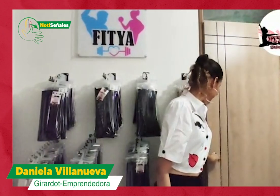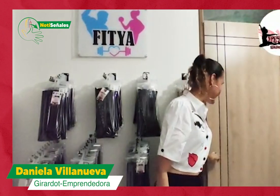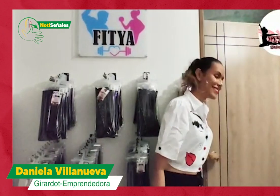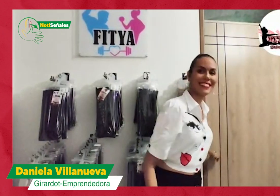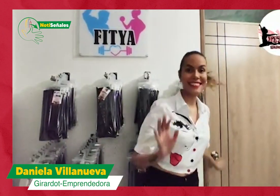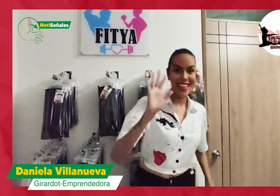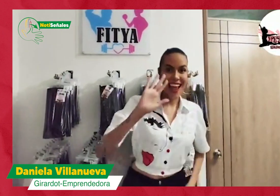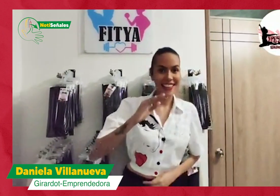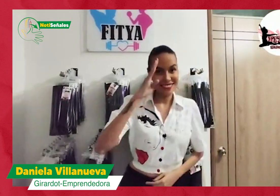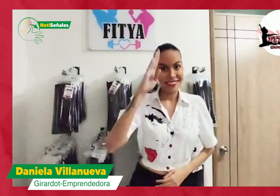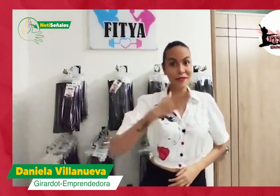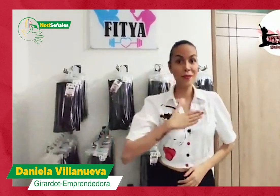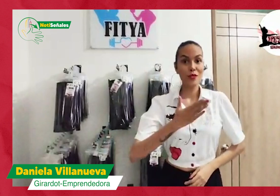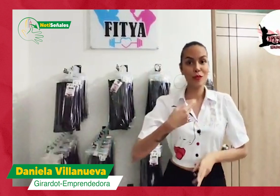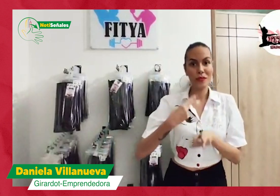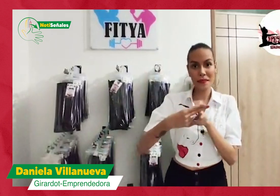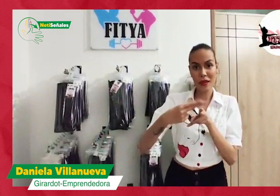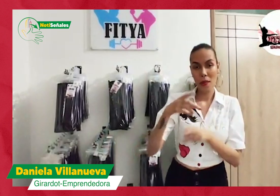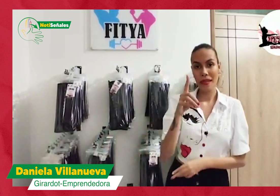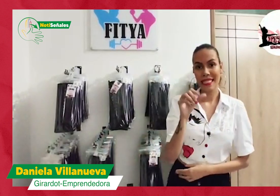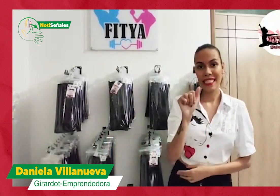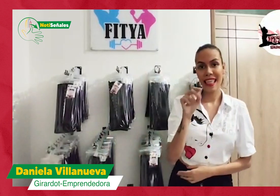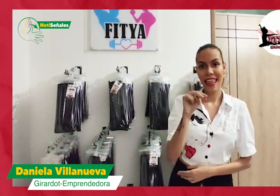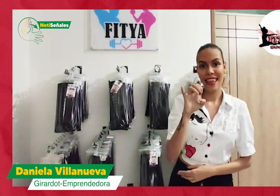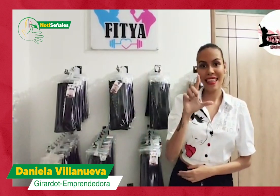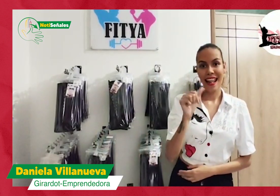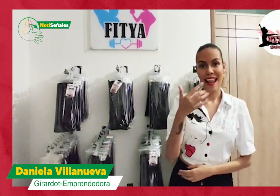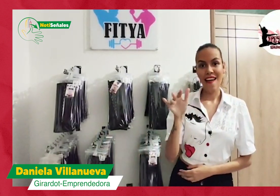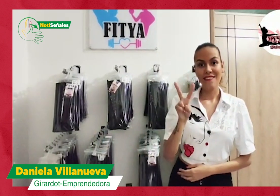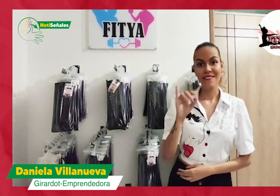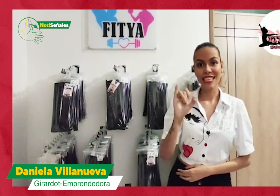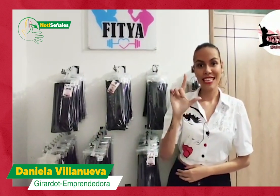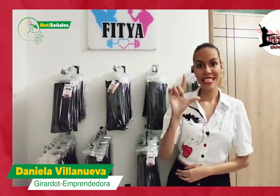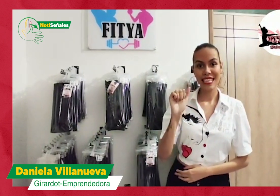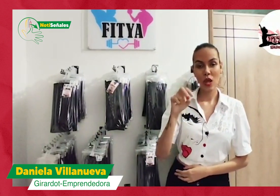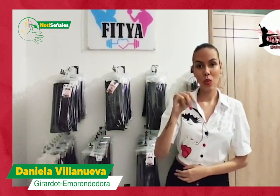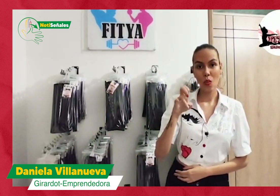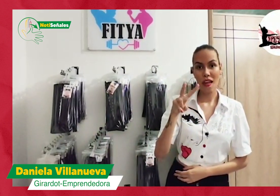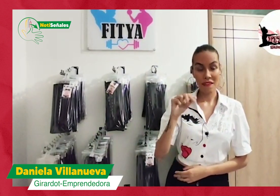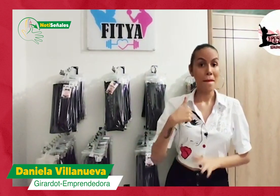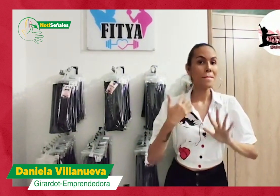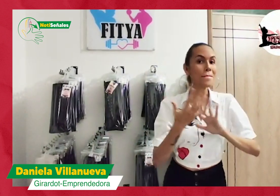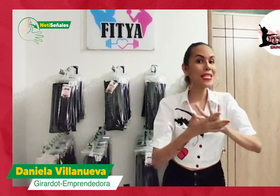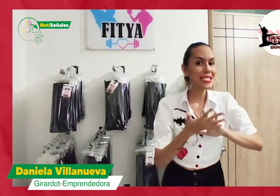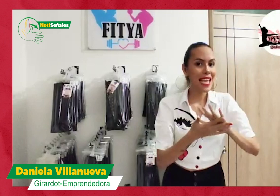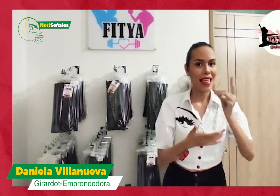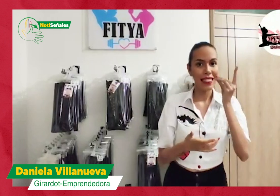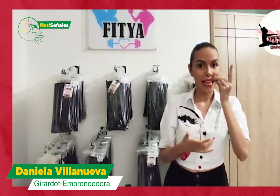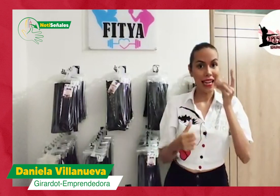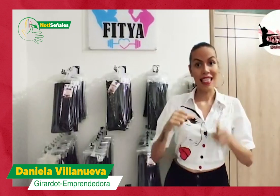Hola, mucho gusto, mi nombre es Daniela Villanueva, esta es mi seña, tengo